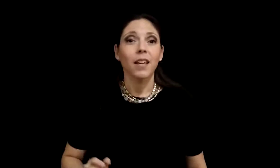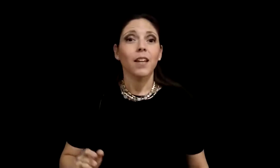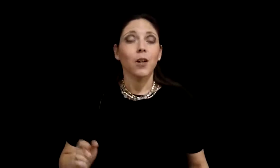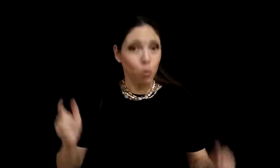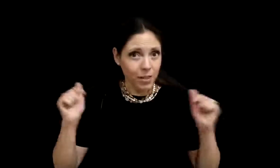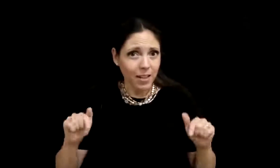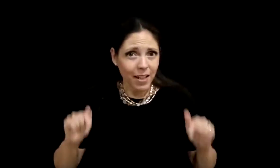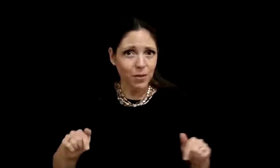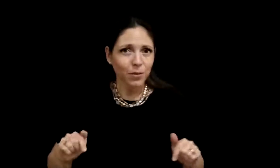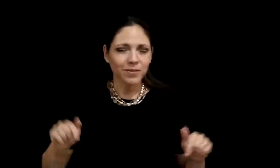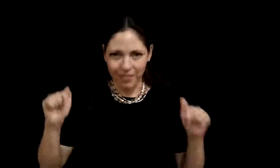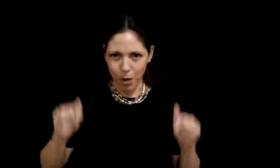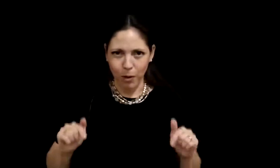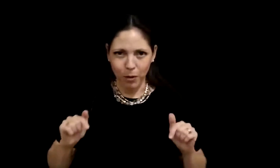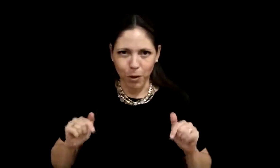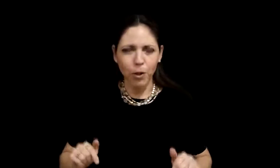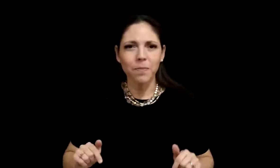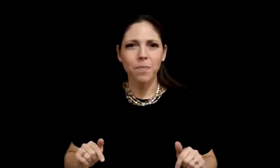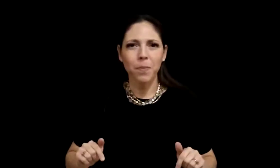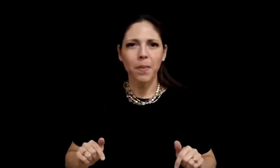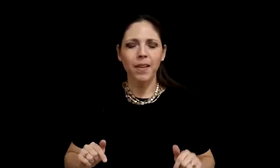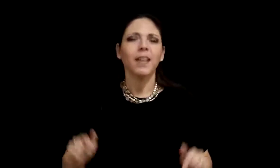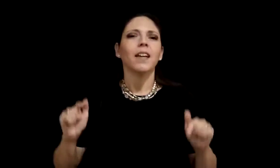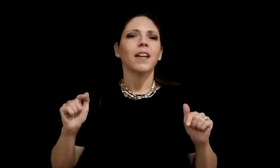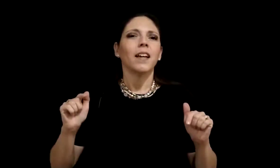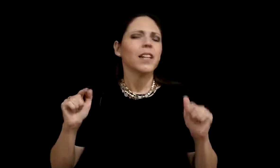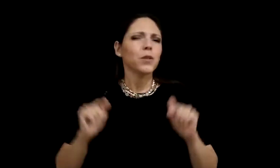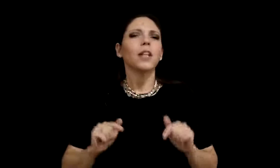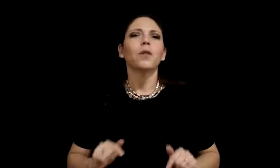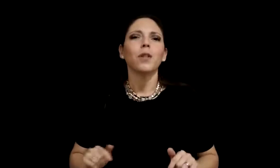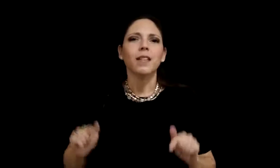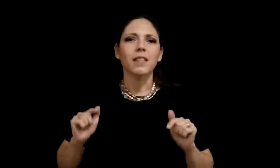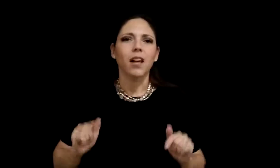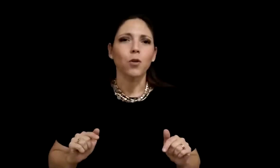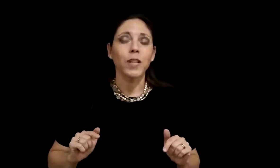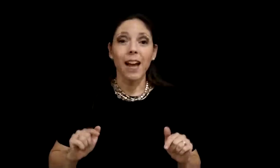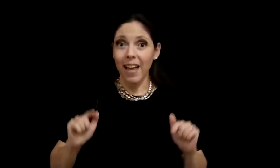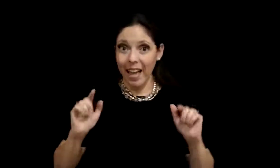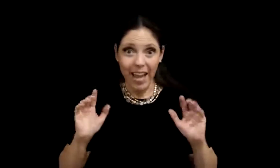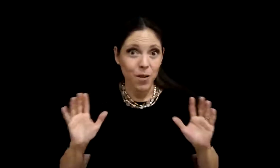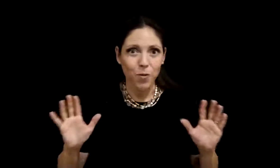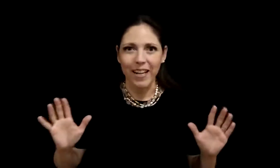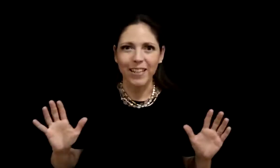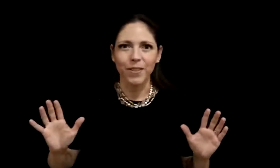Como es el caso del cuento de hoy. La historia de hoy se desarrolla en un reino.